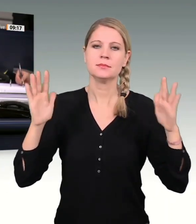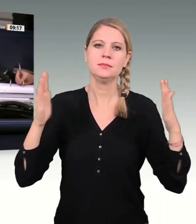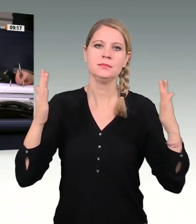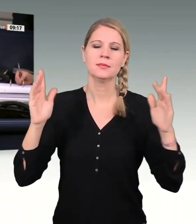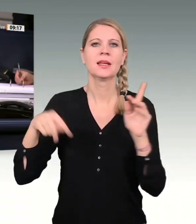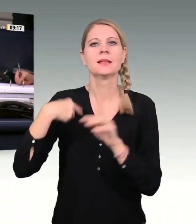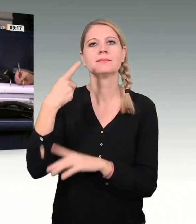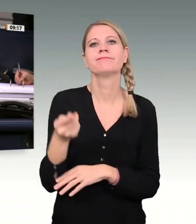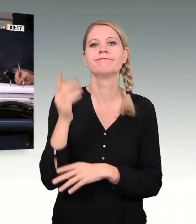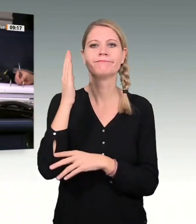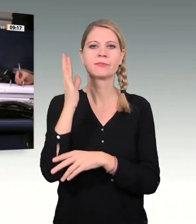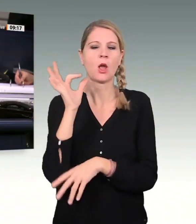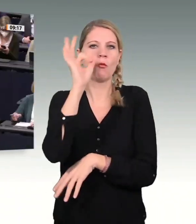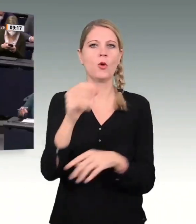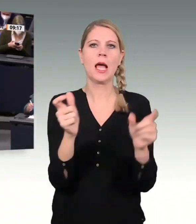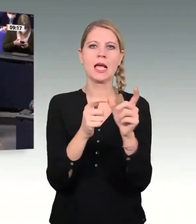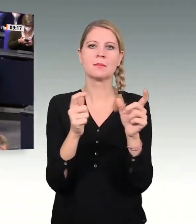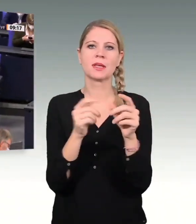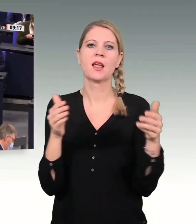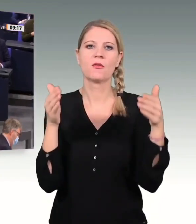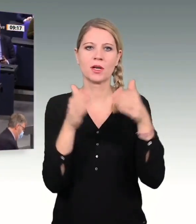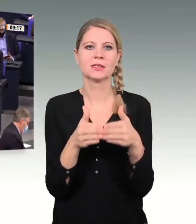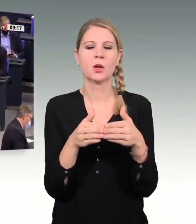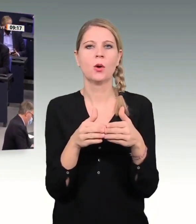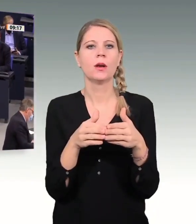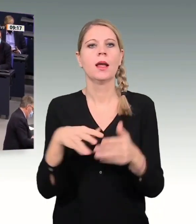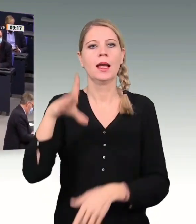Nächster Redner für die SPD-Fraktion, Dennis Rohde.